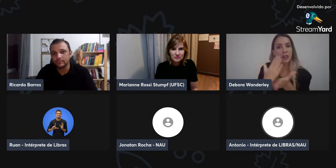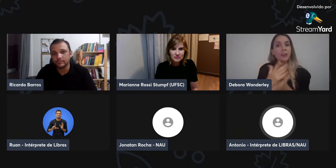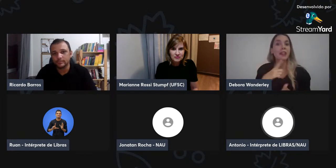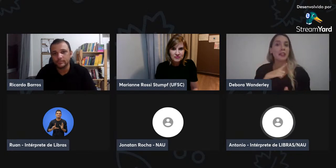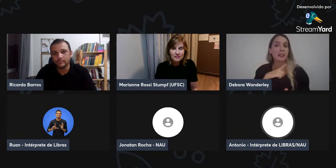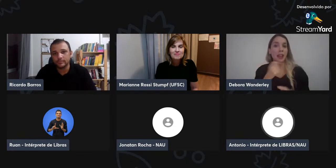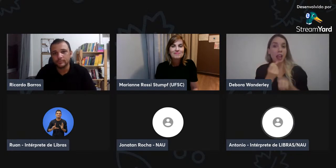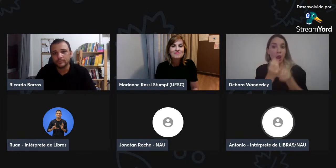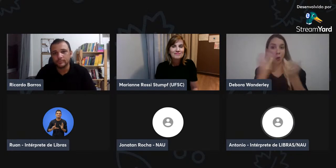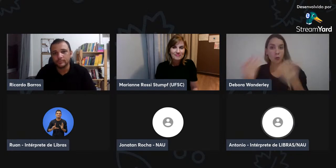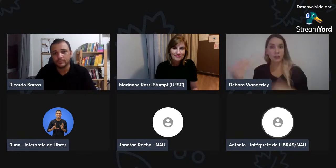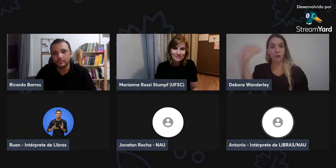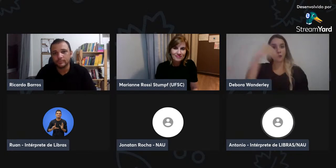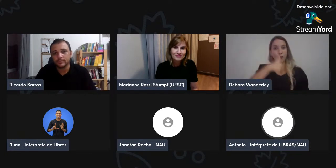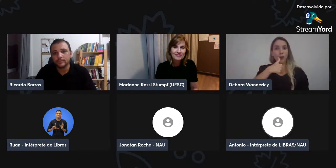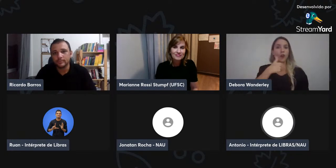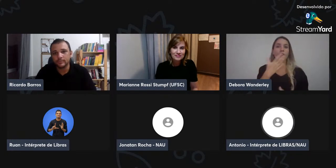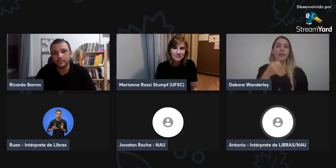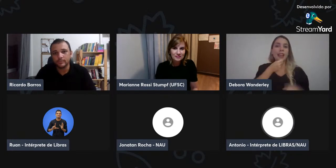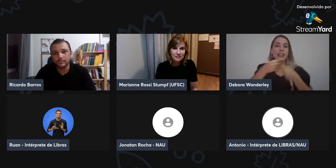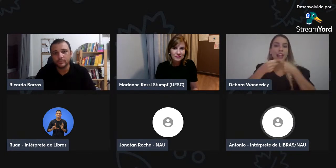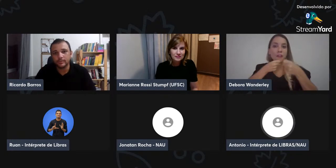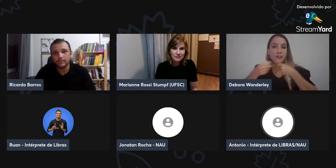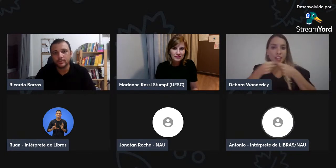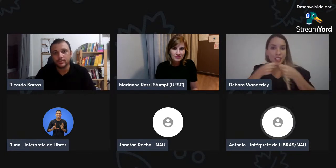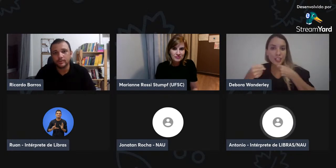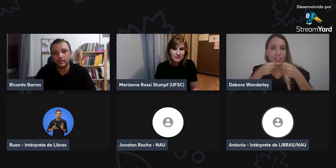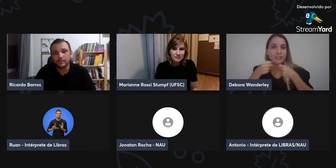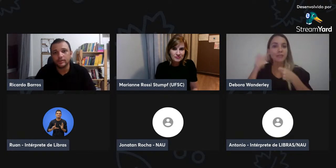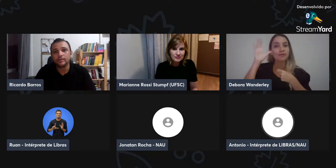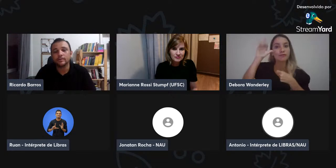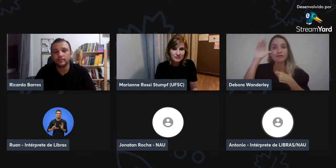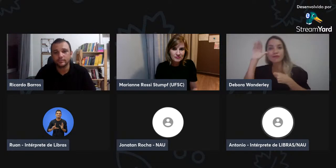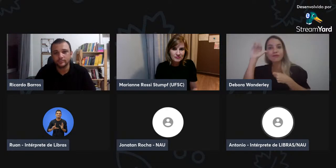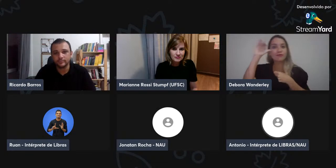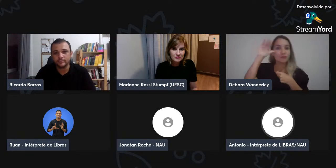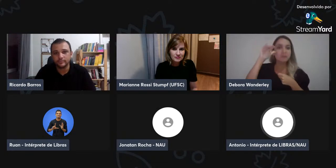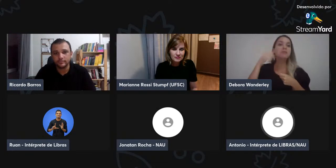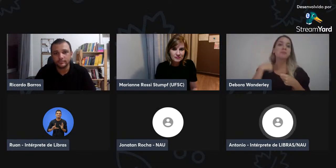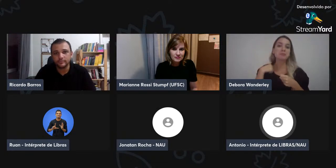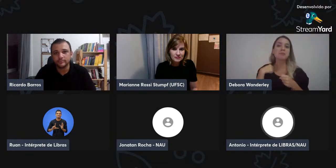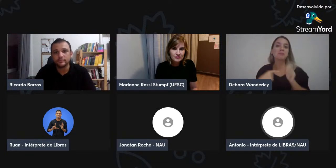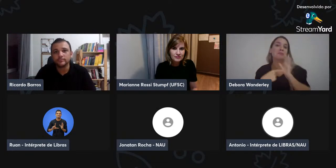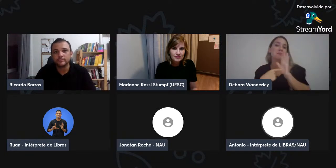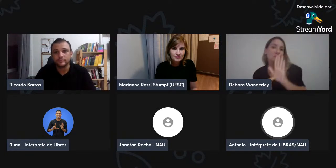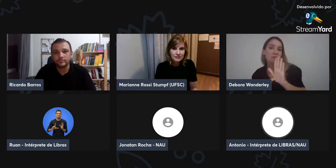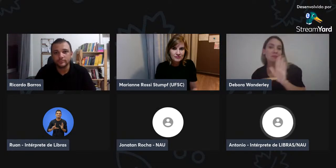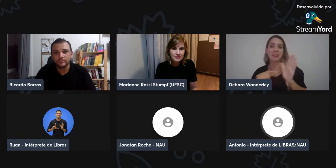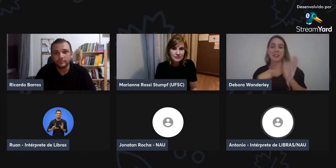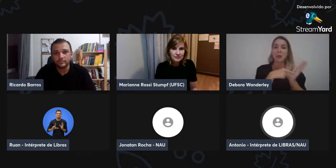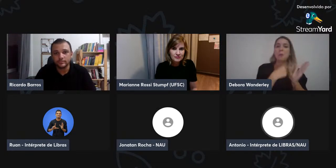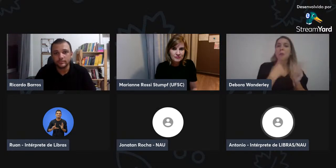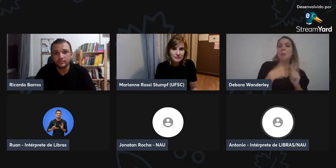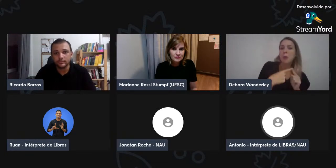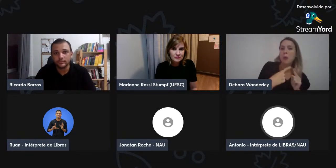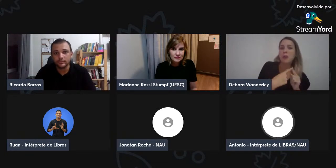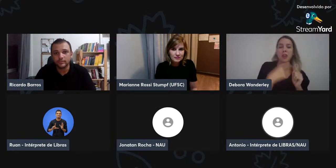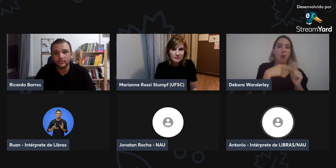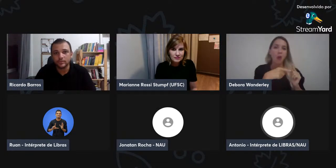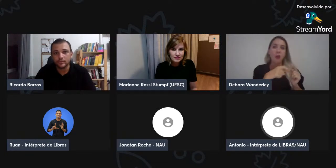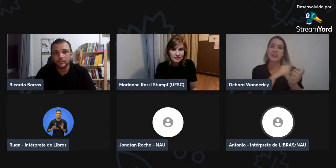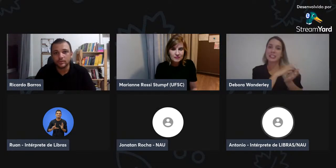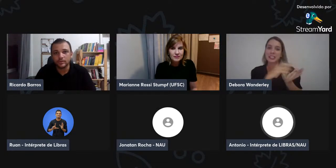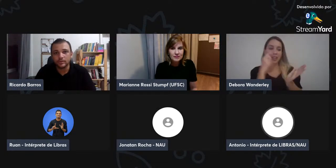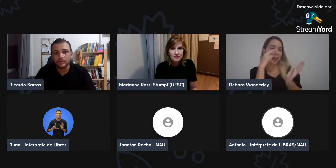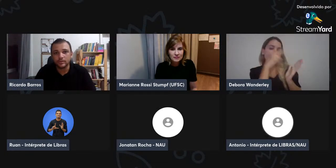da coordenação do Letras Livres, como é que faz essa divulgação para algumas, através de entrevistas, pelas curiosidades que tem também, a